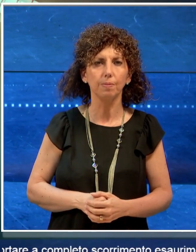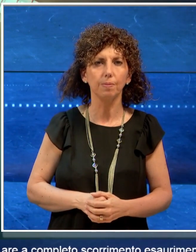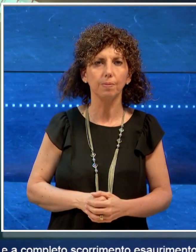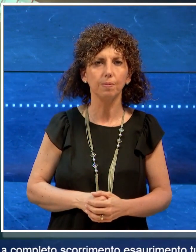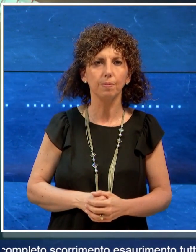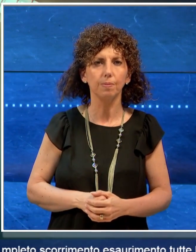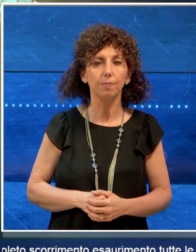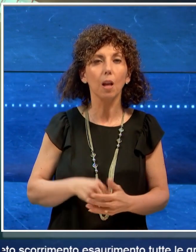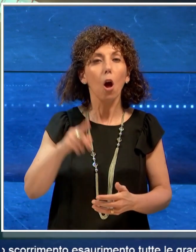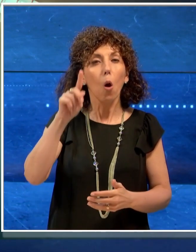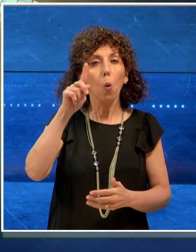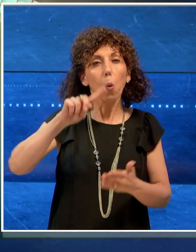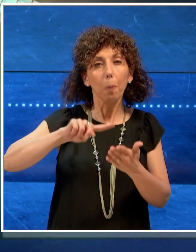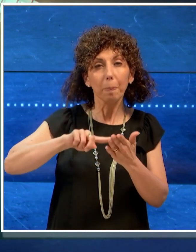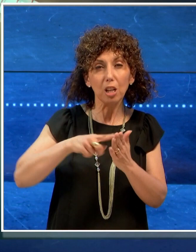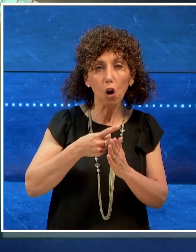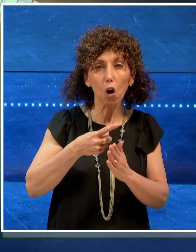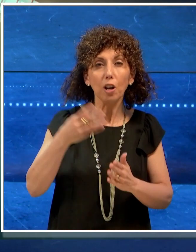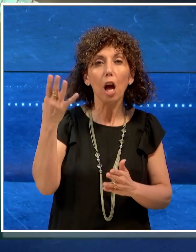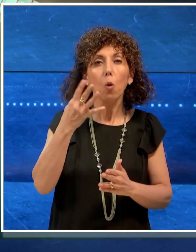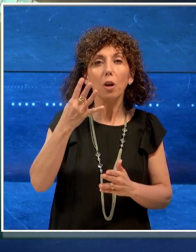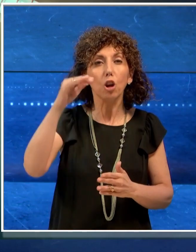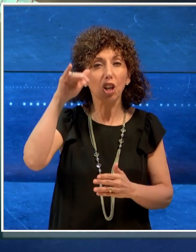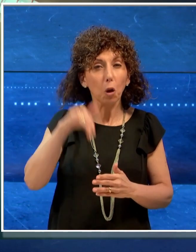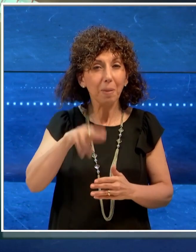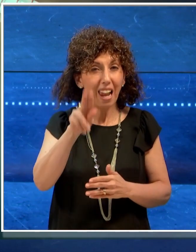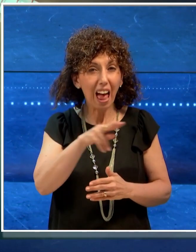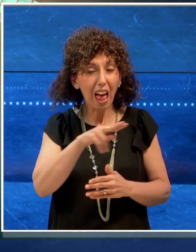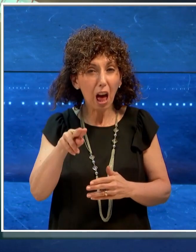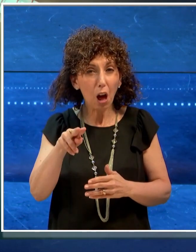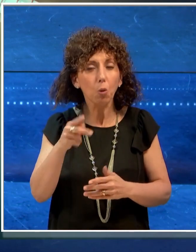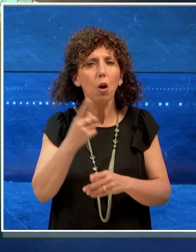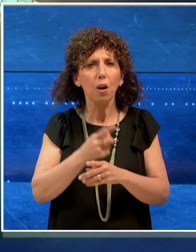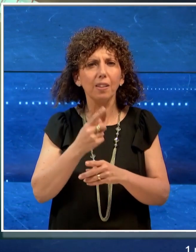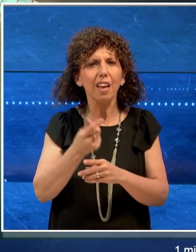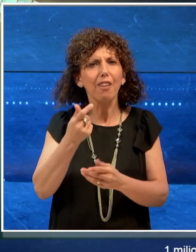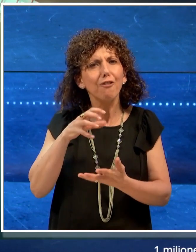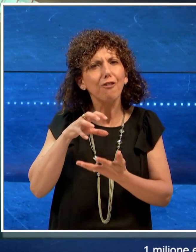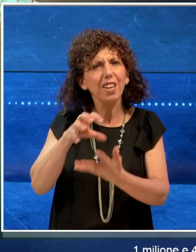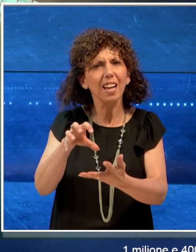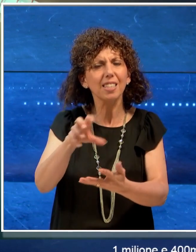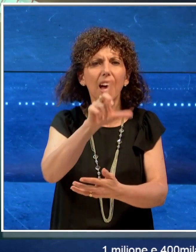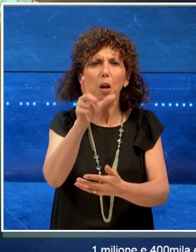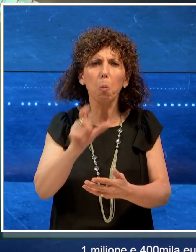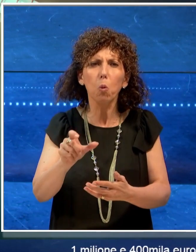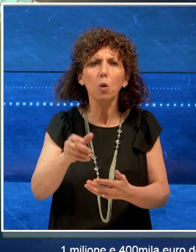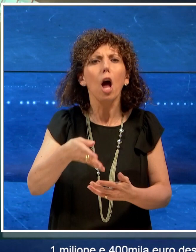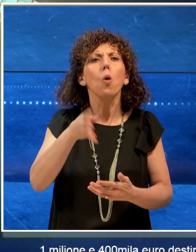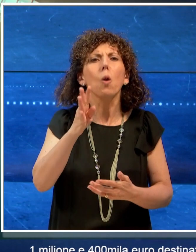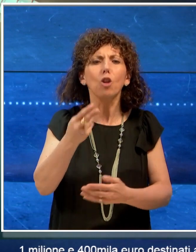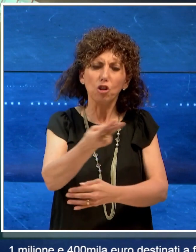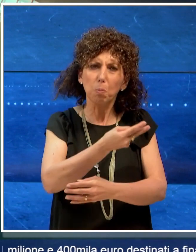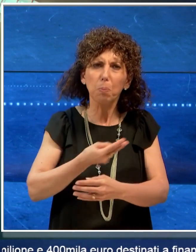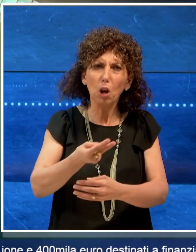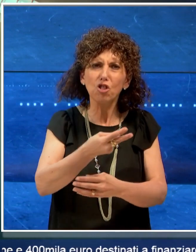1.400.000 euro destinati a finanziare in Puglia 14 progetti di